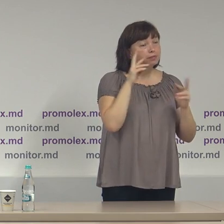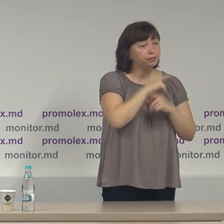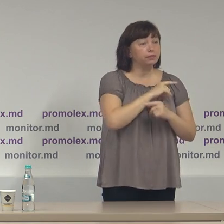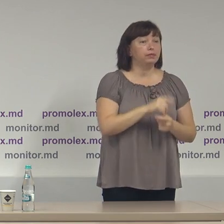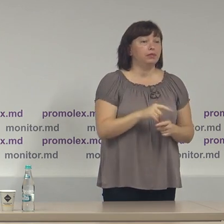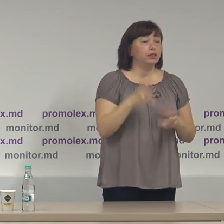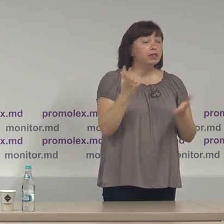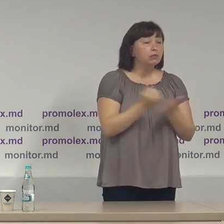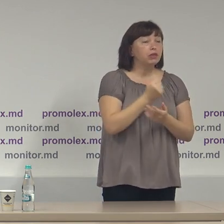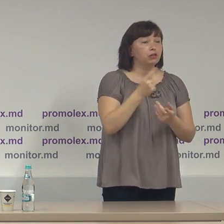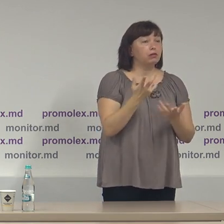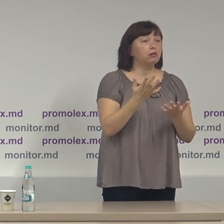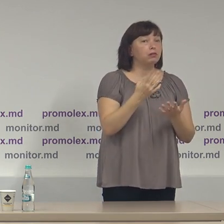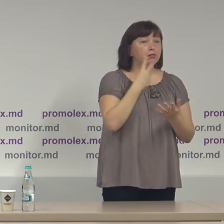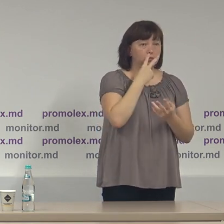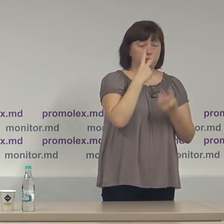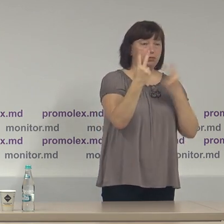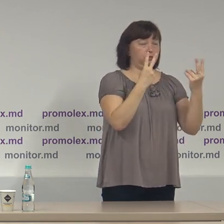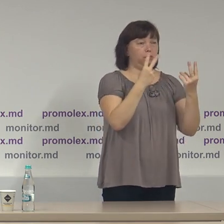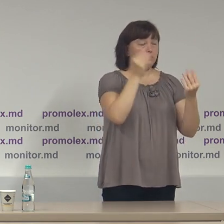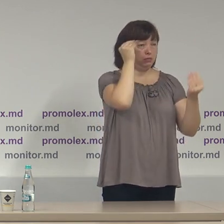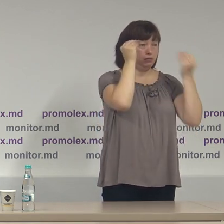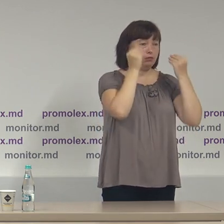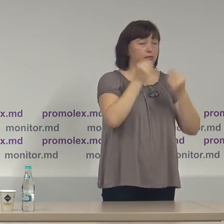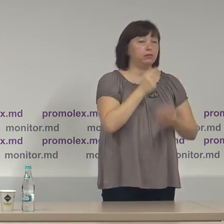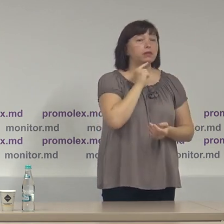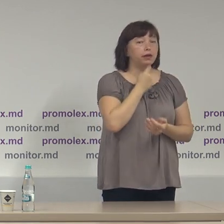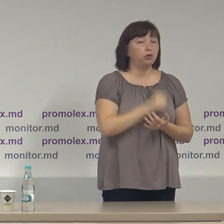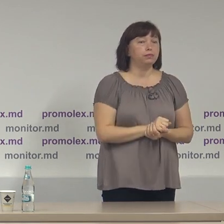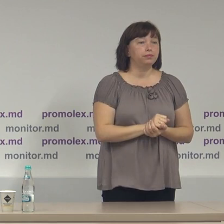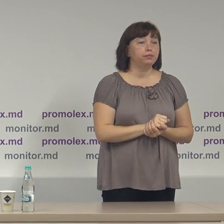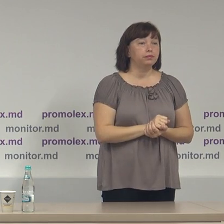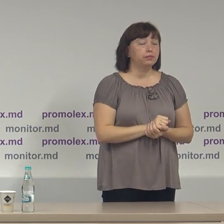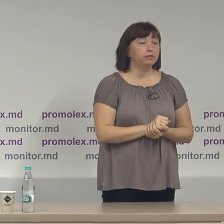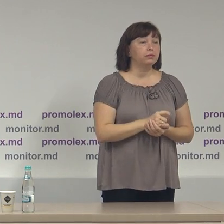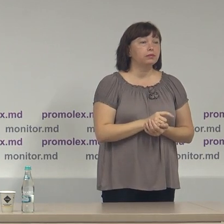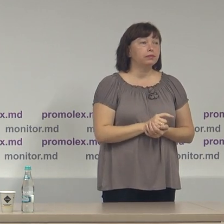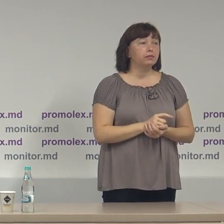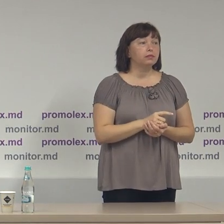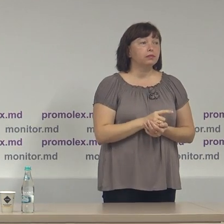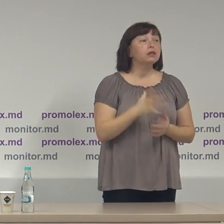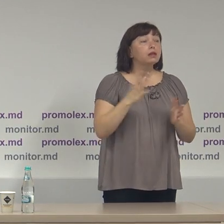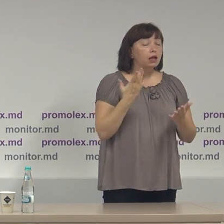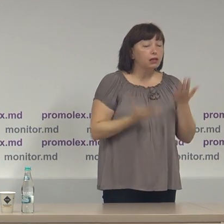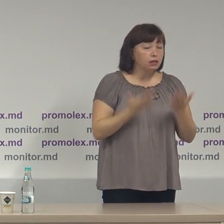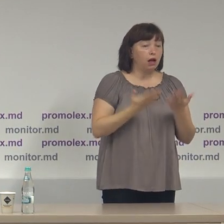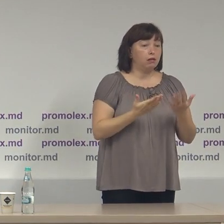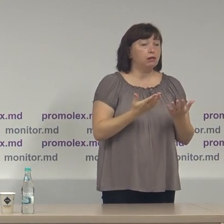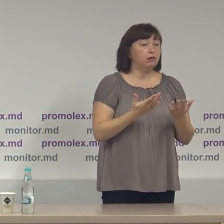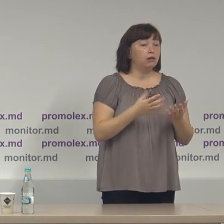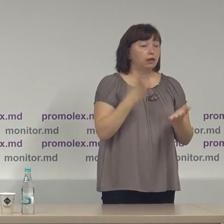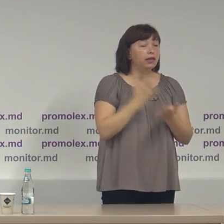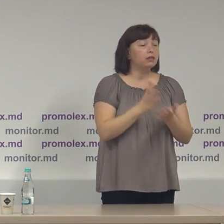imagine pe care le puteți culege potențialul candidat în cazul în care este